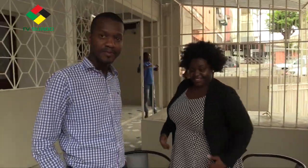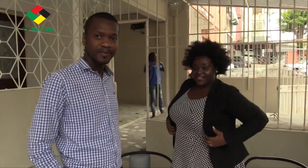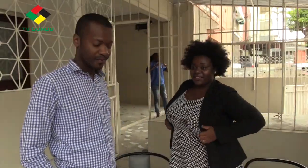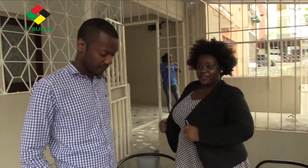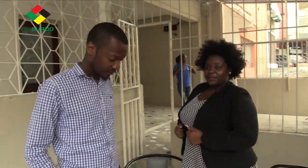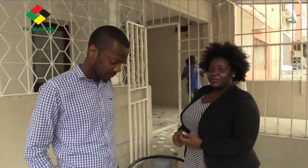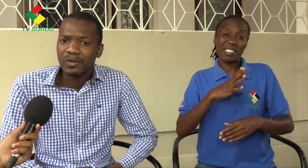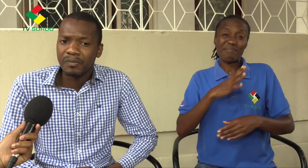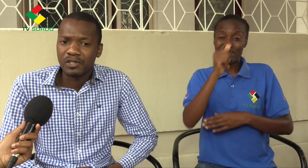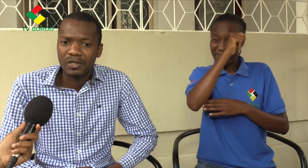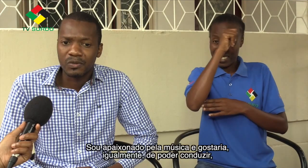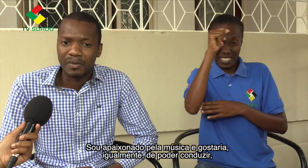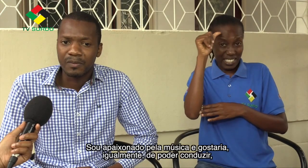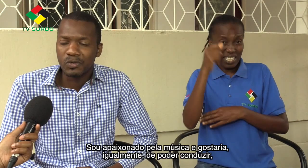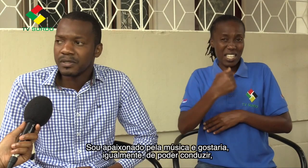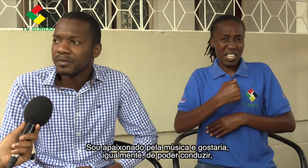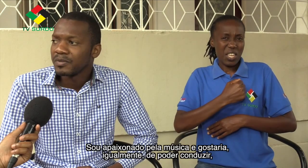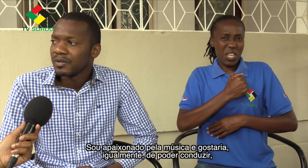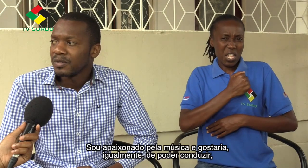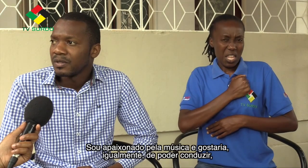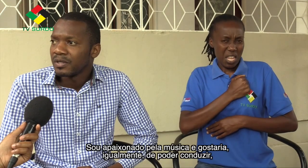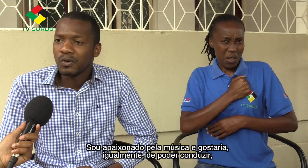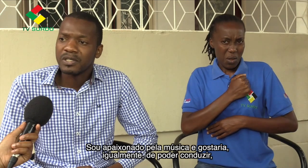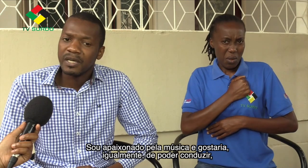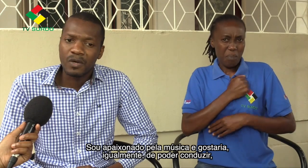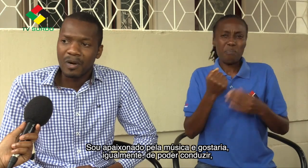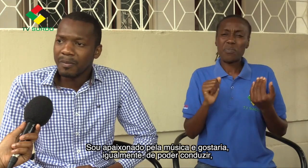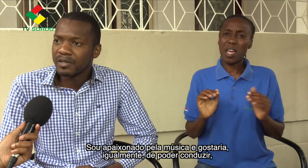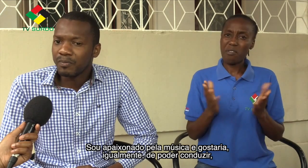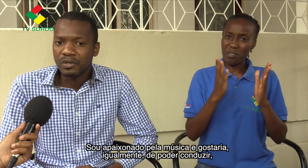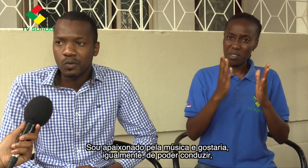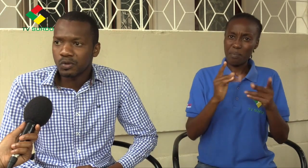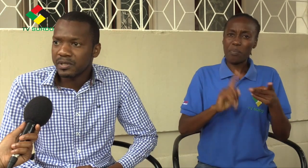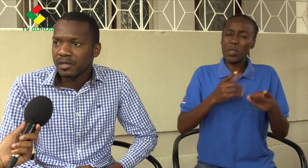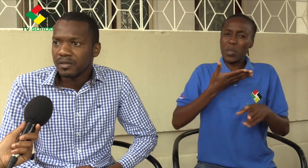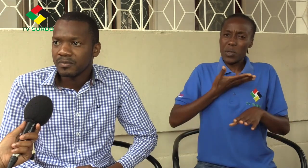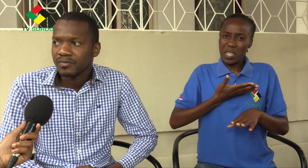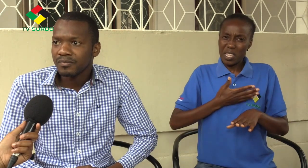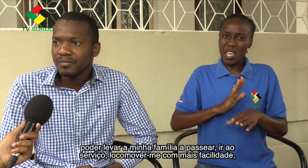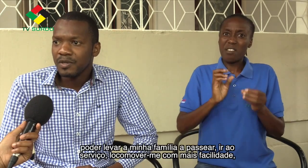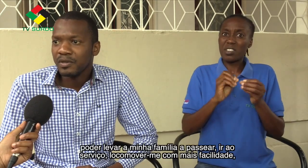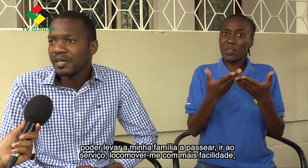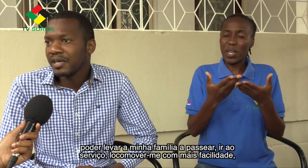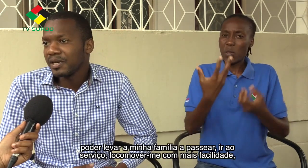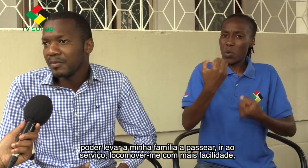Eu sou apaixonado pela música e gostaria igualmente de poder conduzir, poder guiar a minha